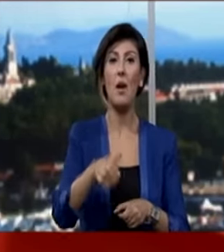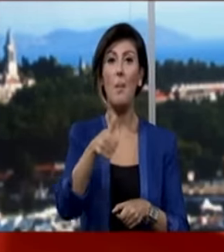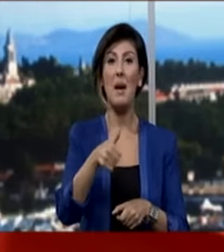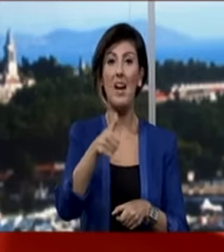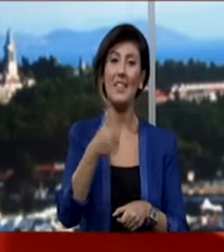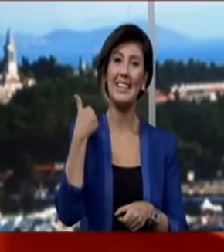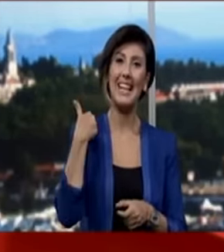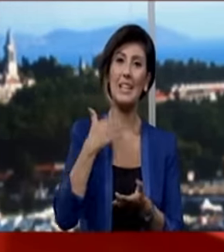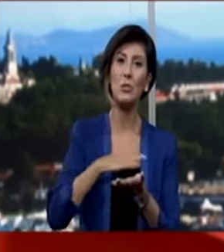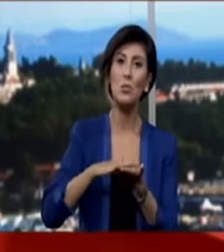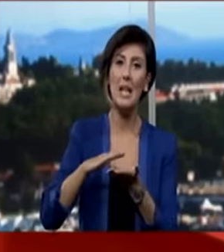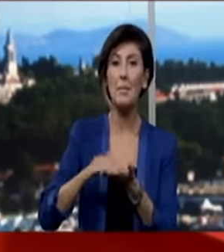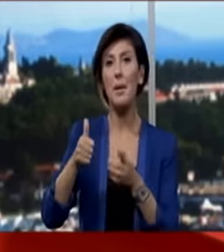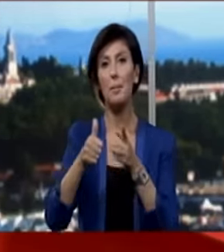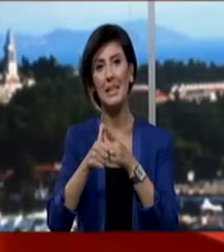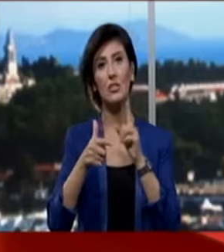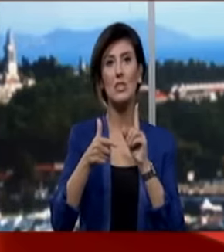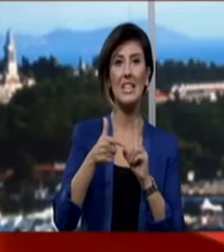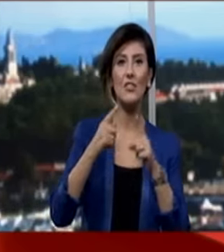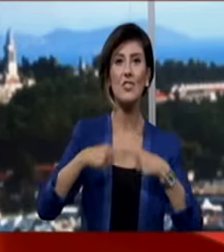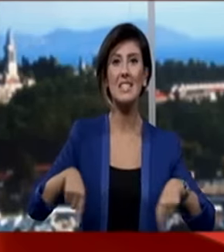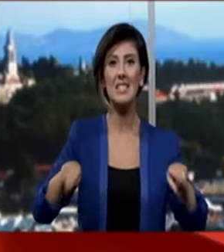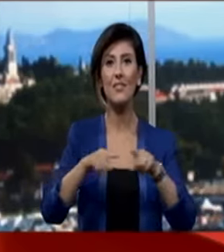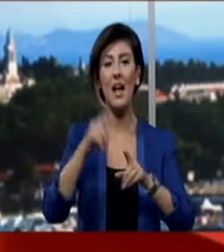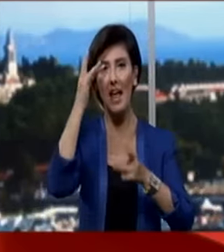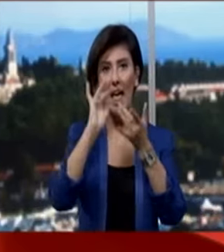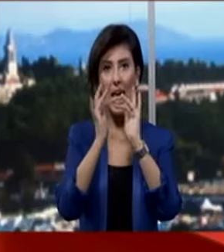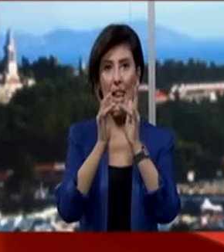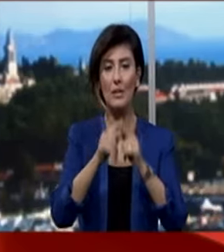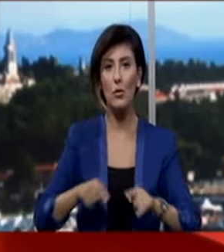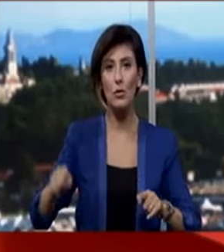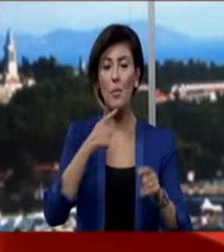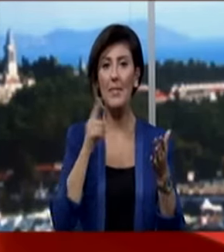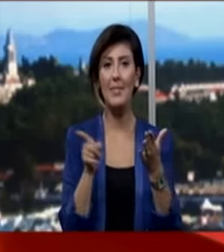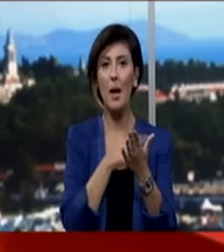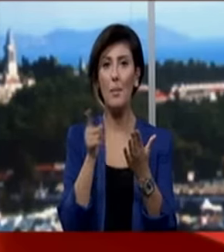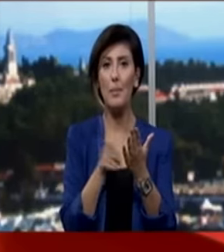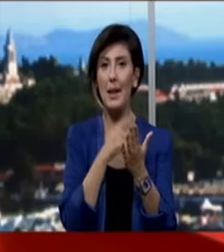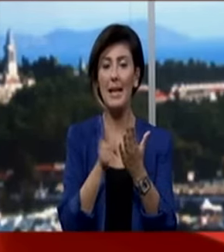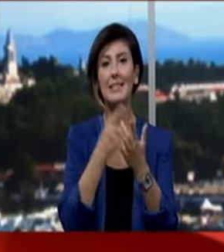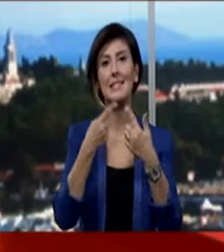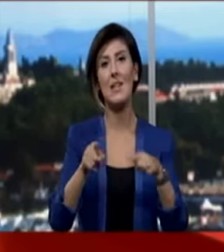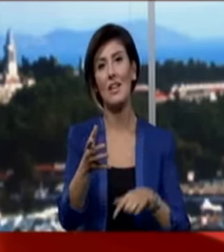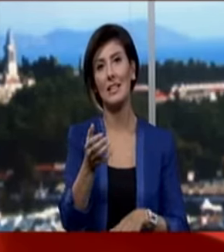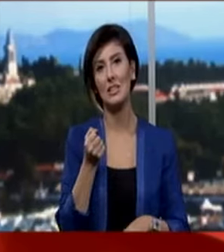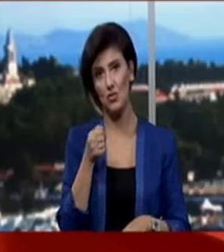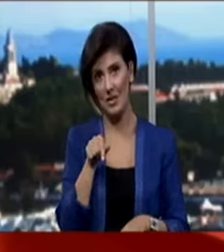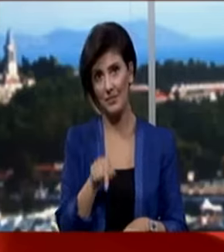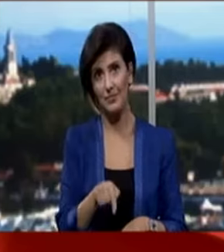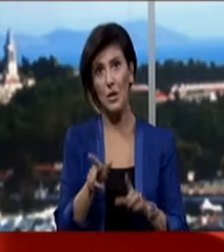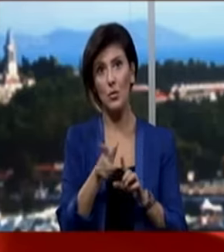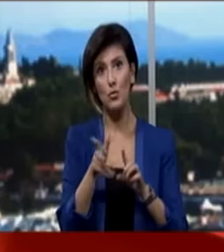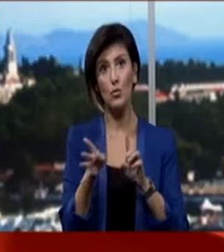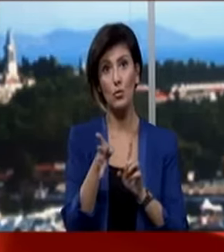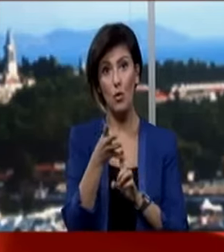Bakanlığın yeni düzenlemesiyle birinci ve ikinci sınıflar elektronik ortamda tablet uygulamasıyla sınava girecek. Üçüncü